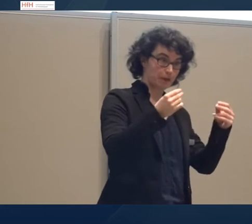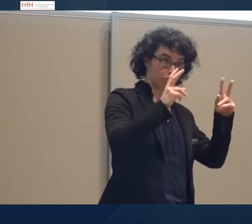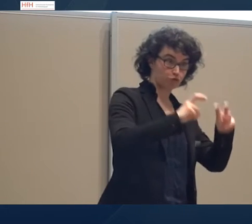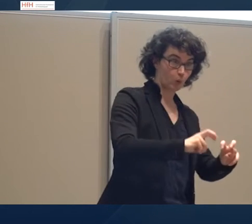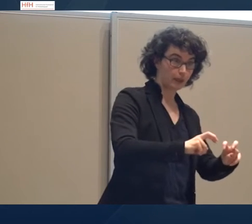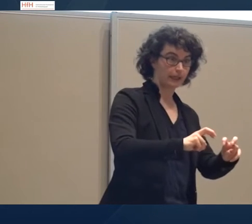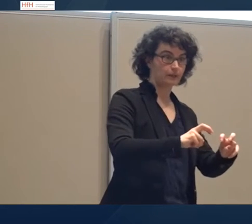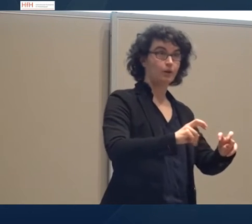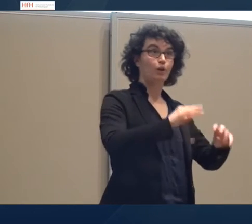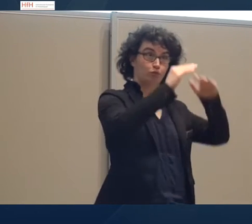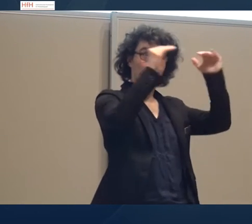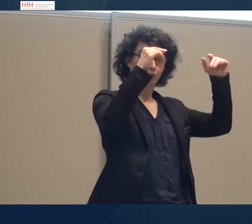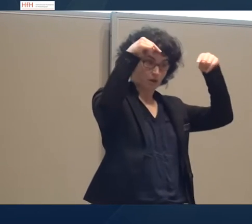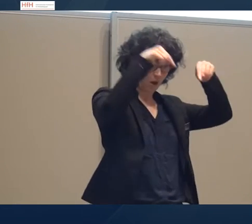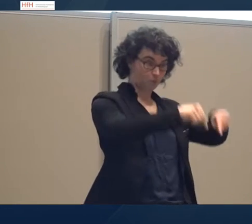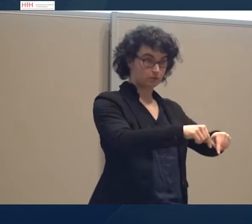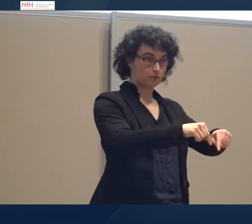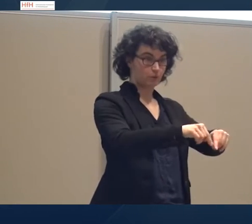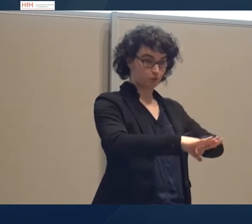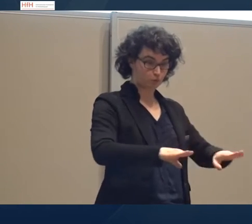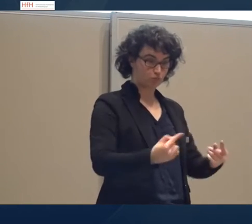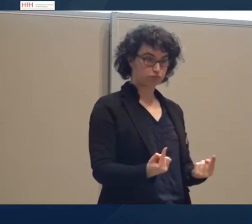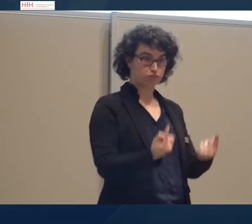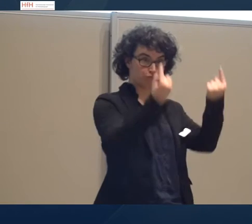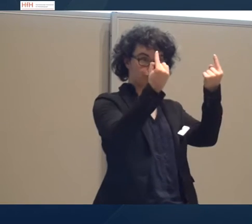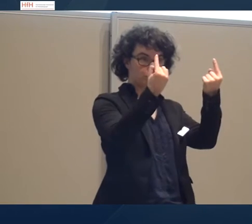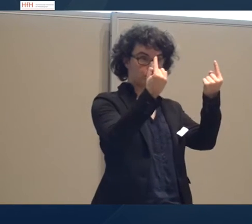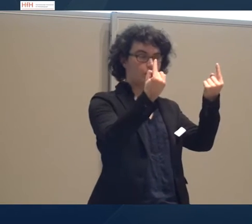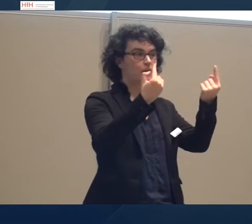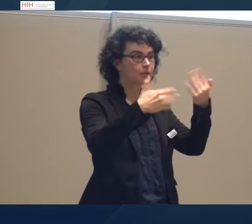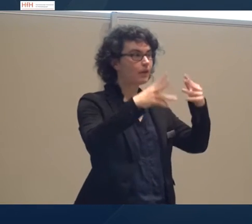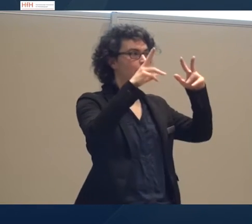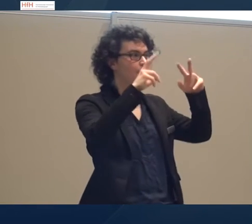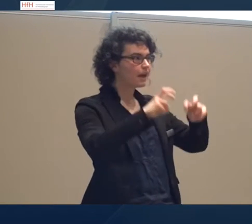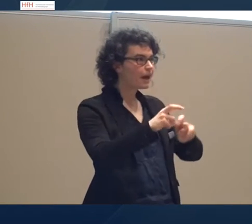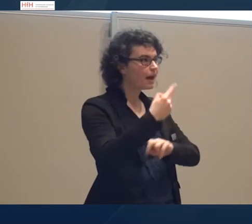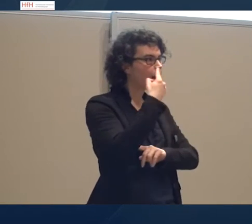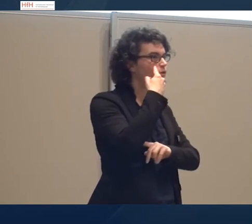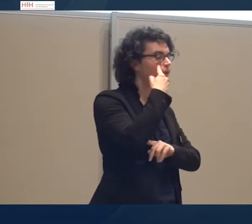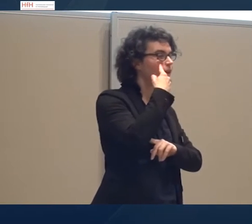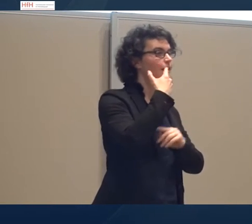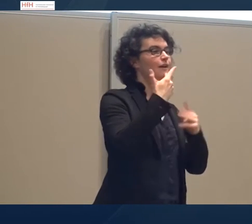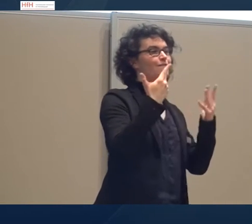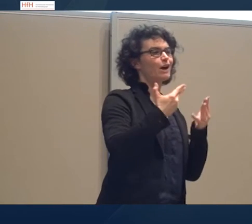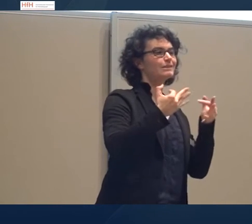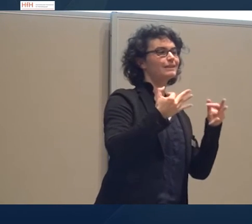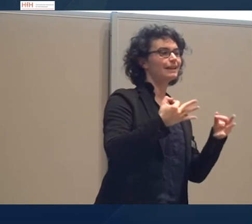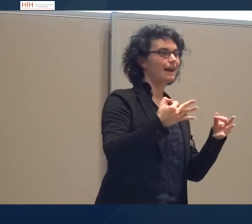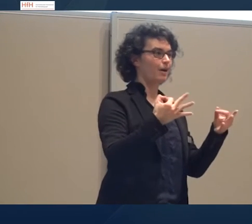bottom-up, und so herausfinden, welche Teile zusammengehören.